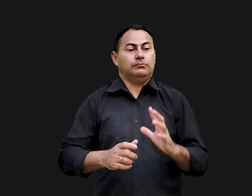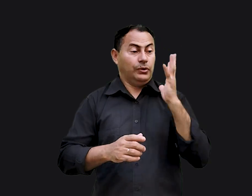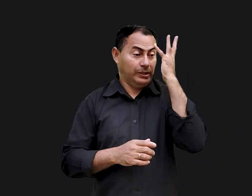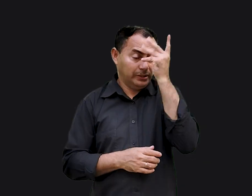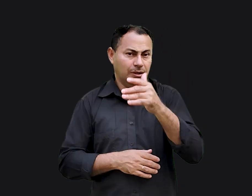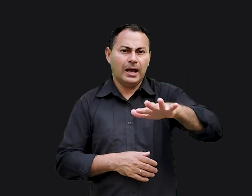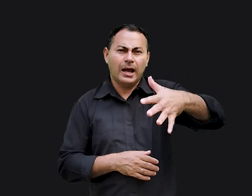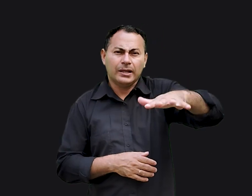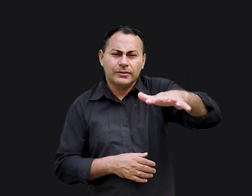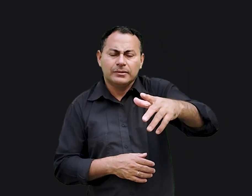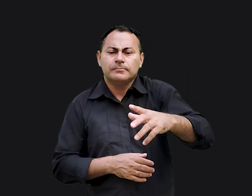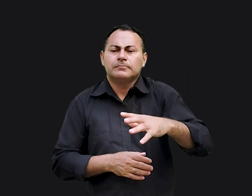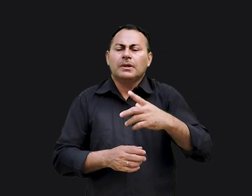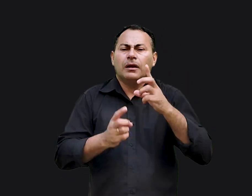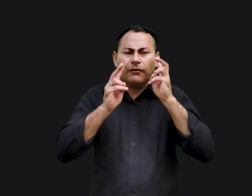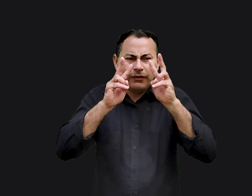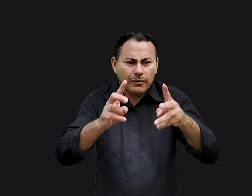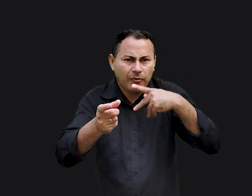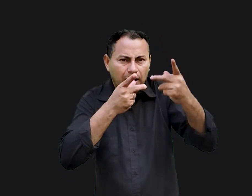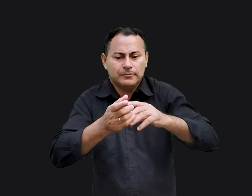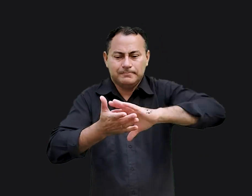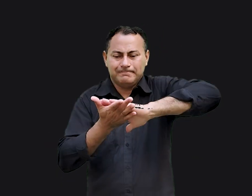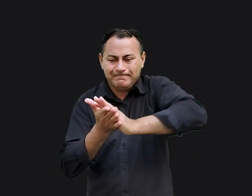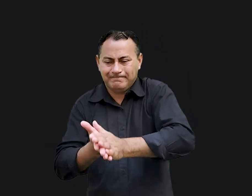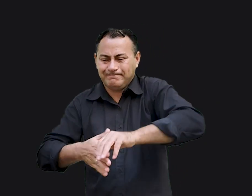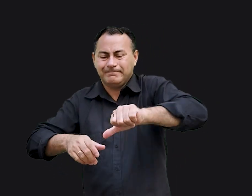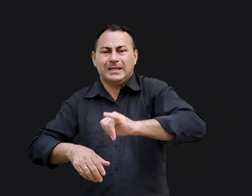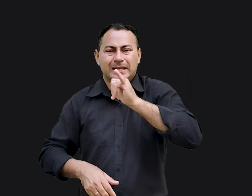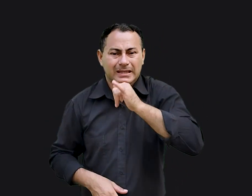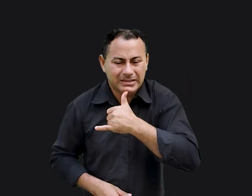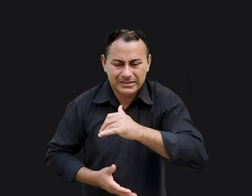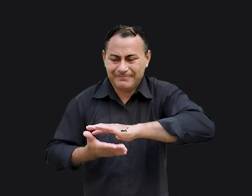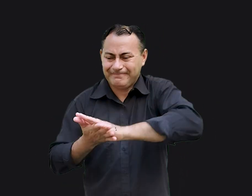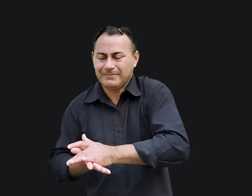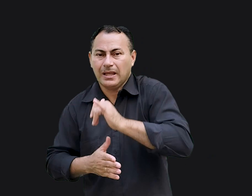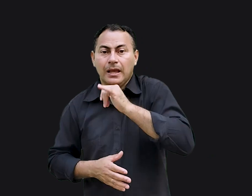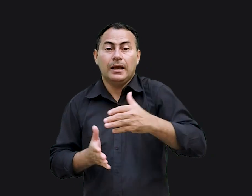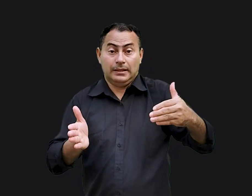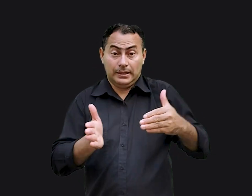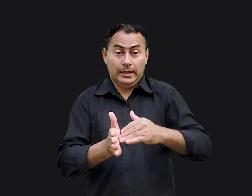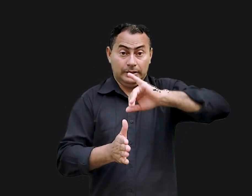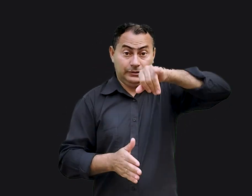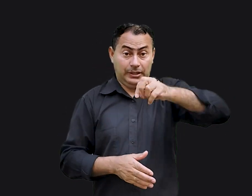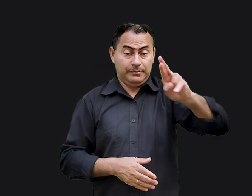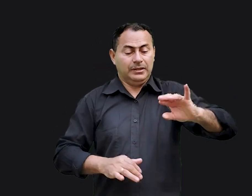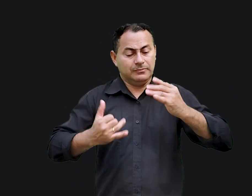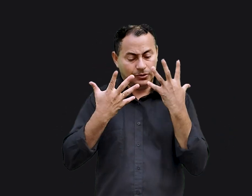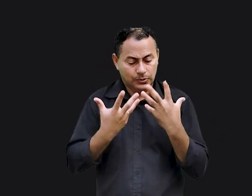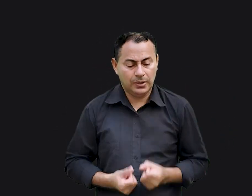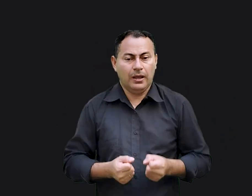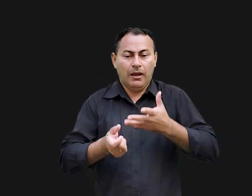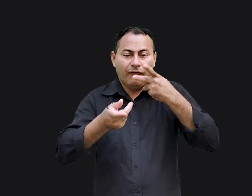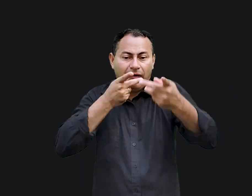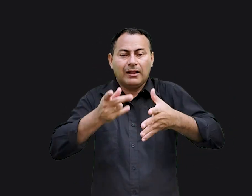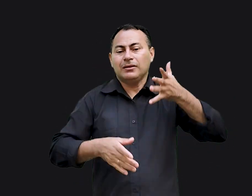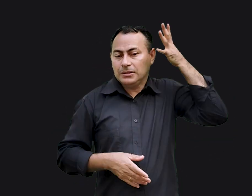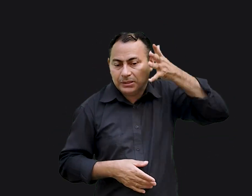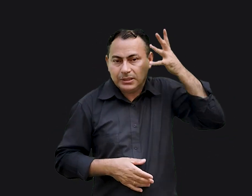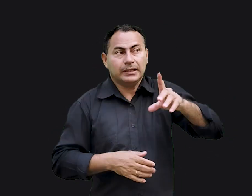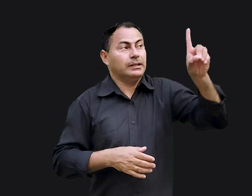impressionantes, mas às vezes, nos cansamos de ouvir sobre destruição e tristeza. Até Jeremias disse que estava cansado de pregar o